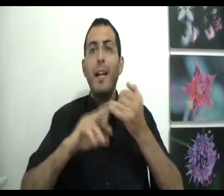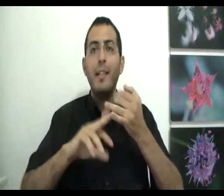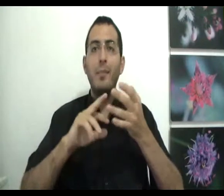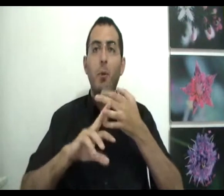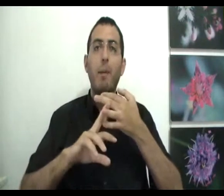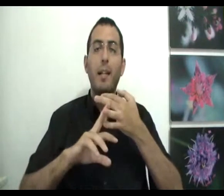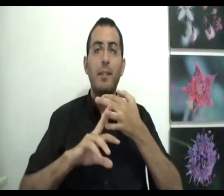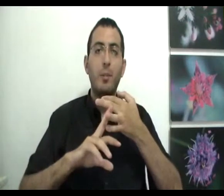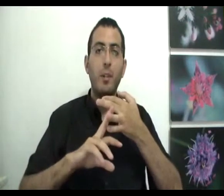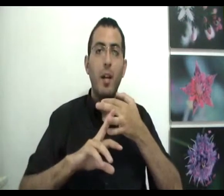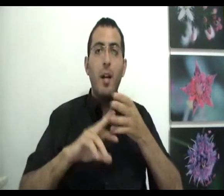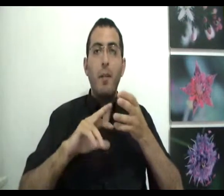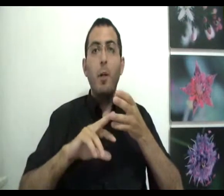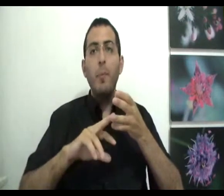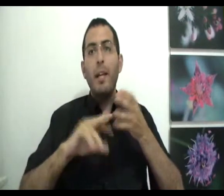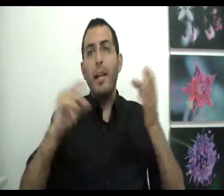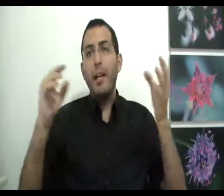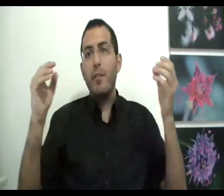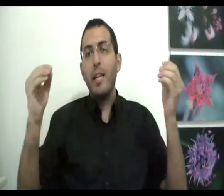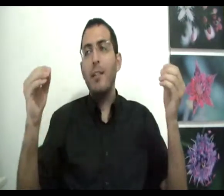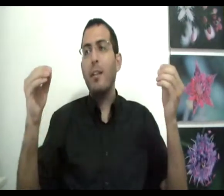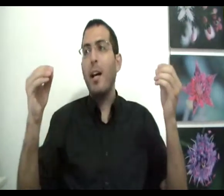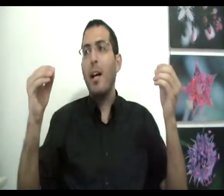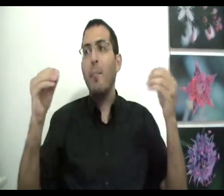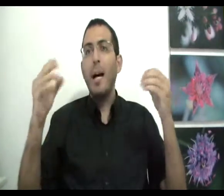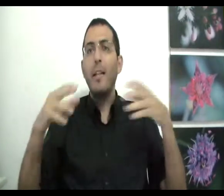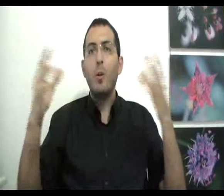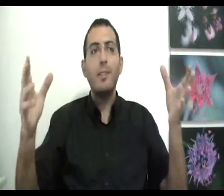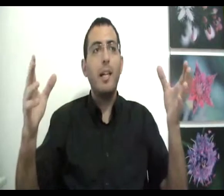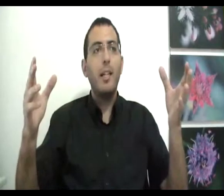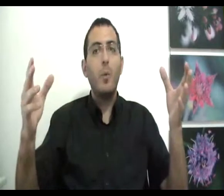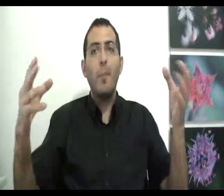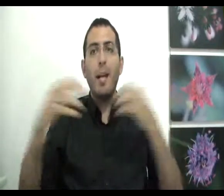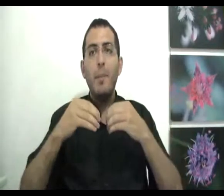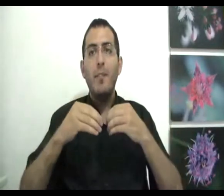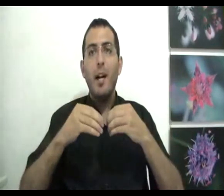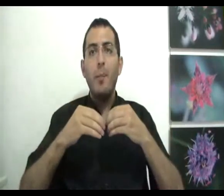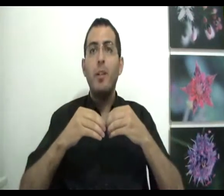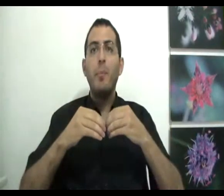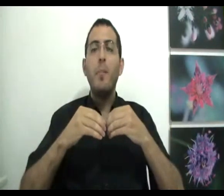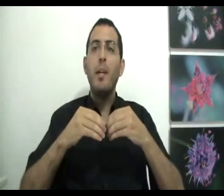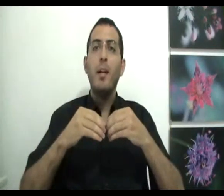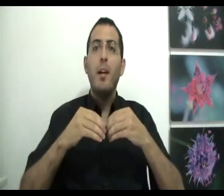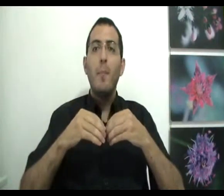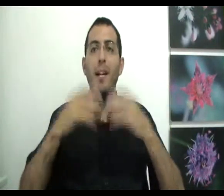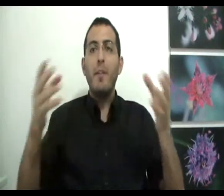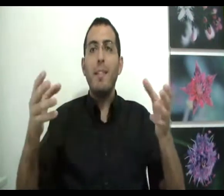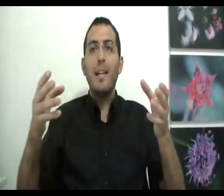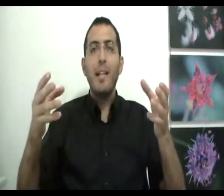העני הזה מחובר לרצון ובכל מקרה הבנת מה אני רוצה היא תלויה בכלל בדבר הרבה יותר פנימי בלהביא מה זה אני.